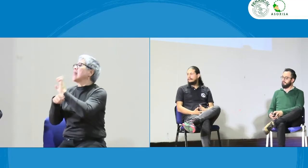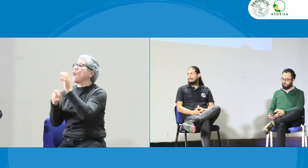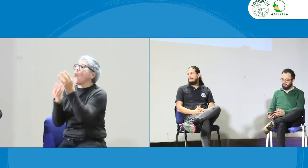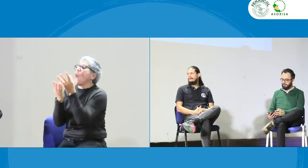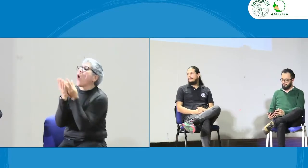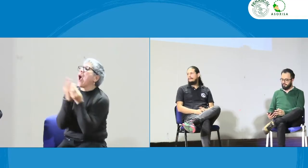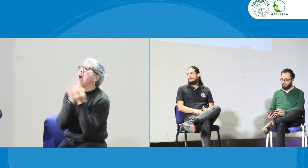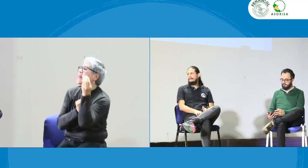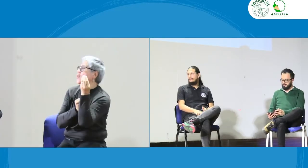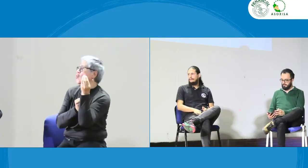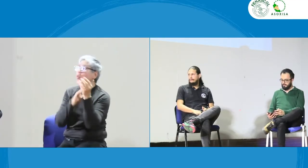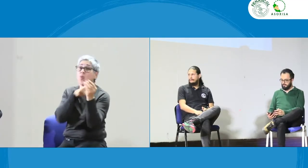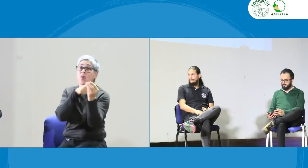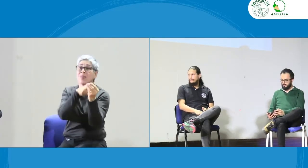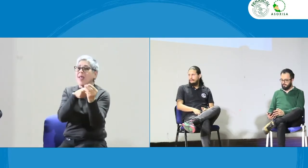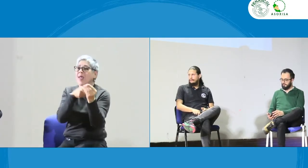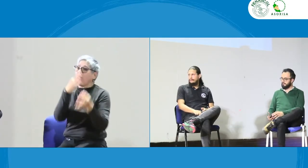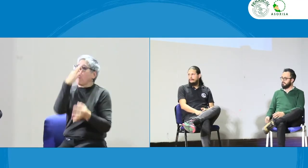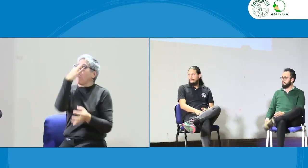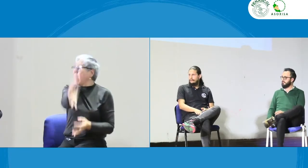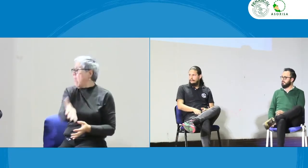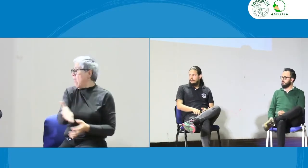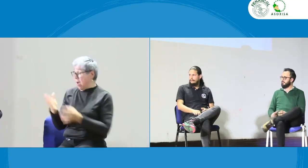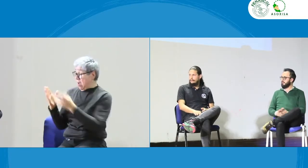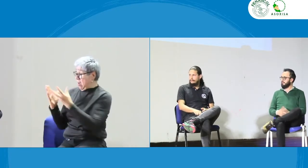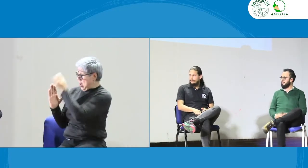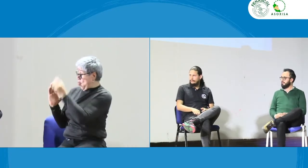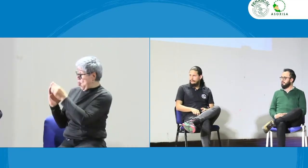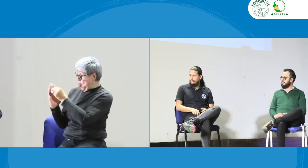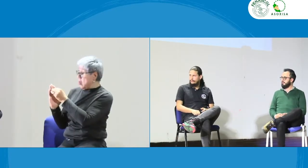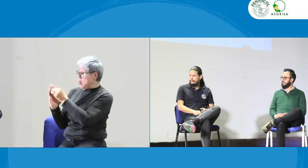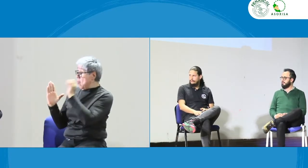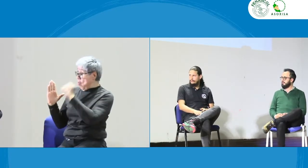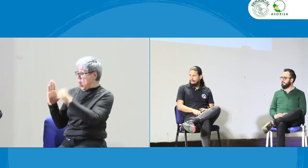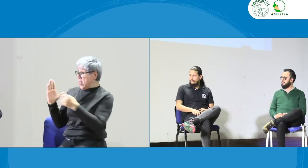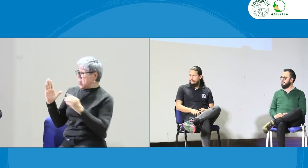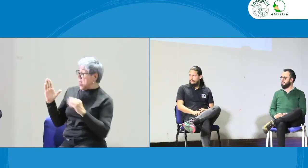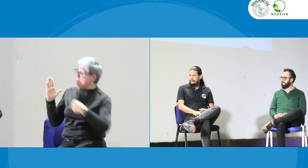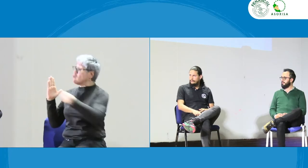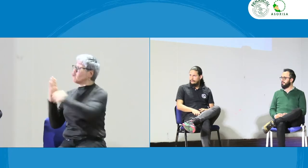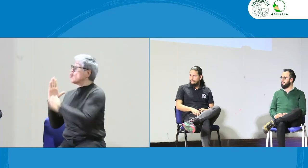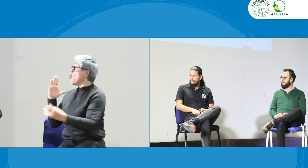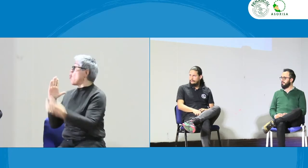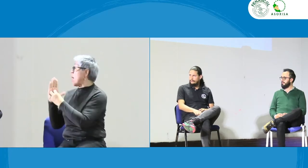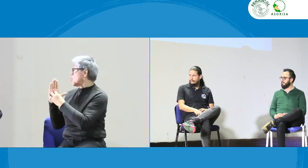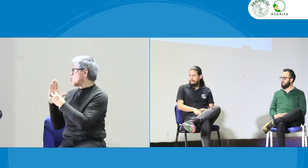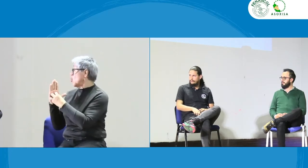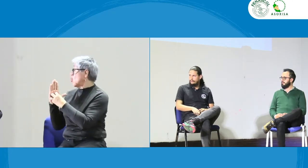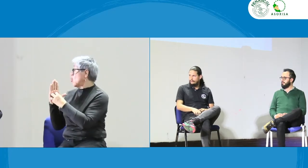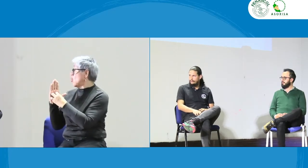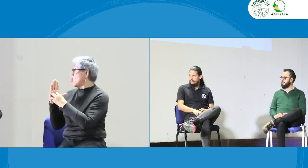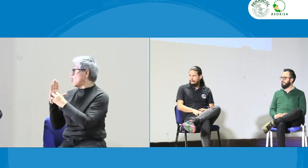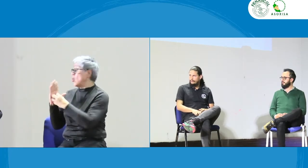intérpretes comunidades se crean se pueda crear una organización en donde